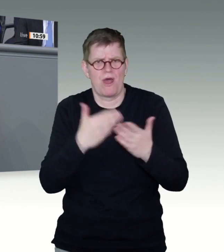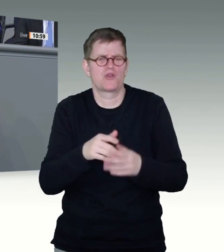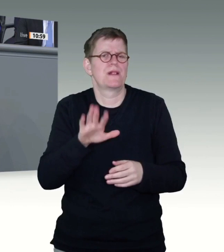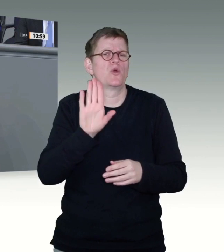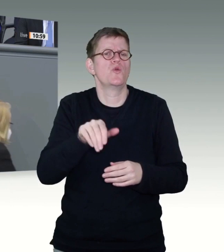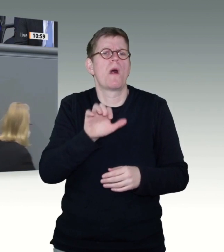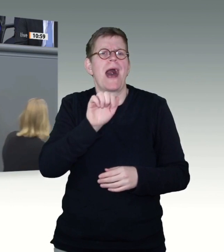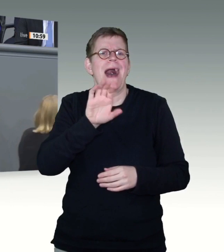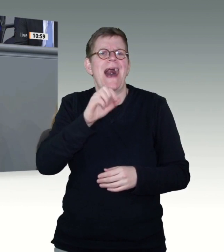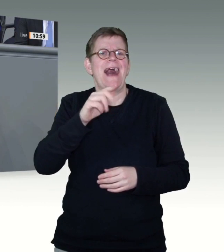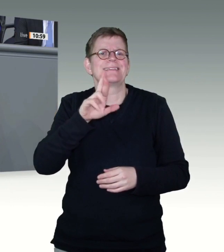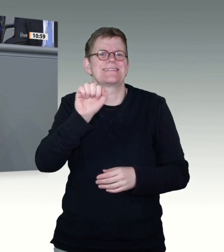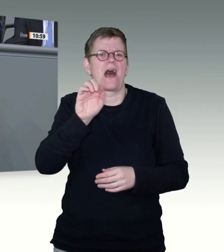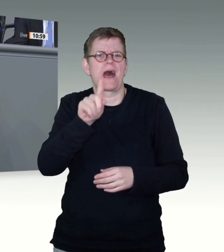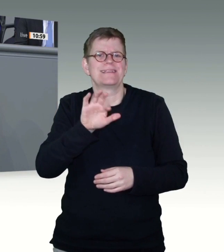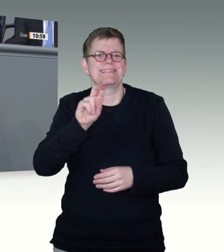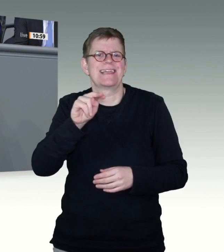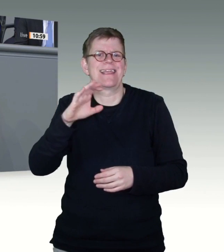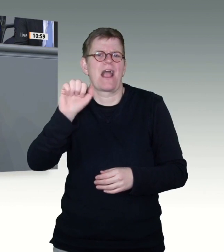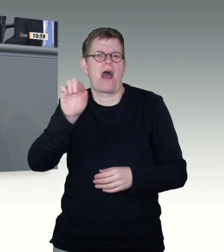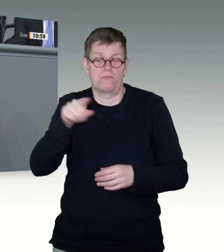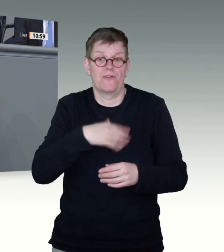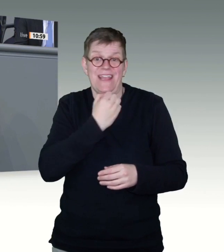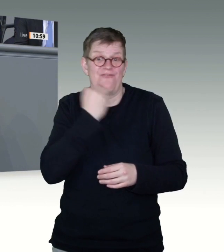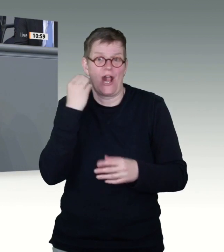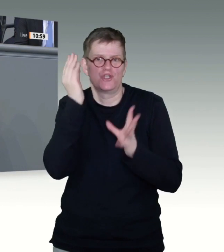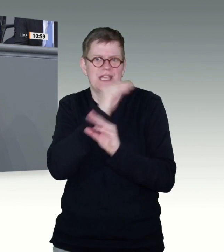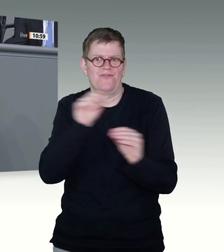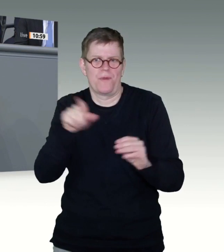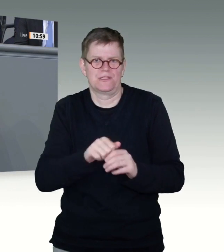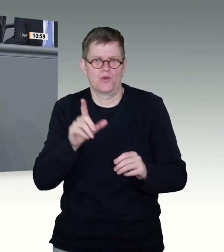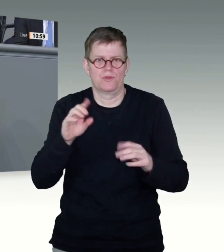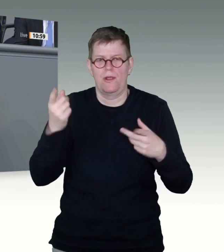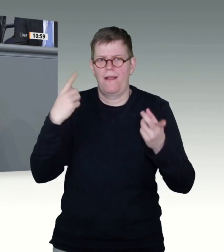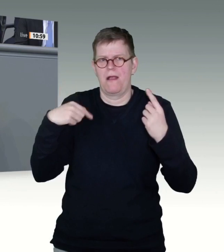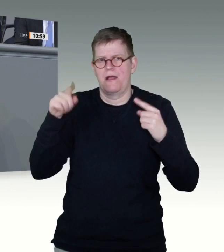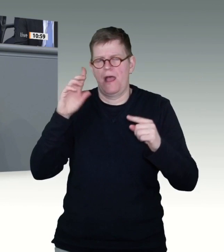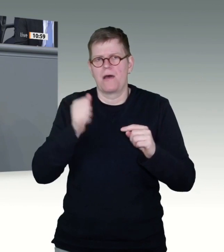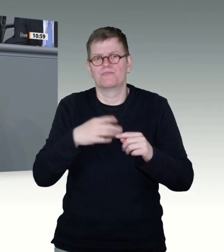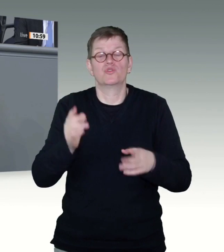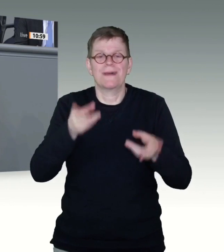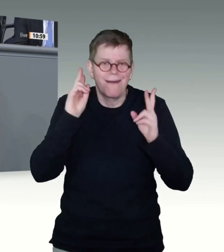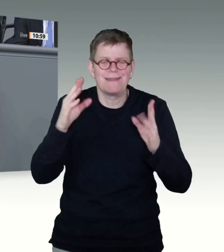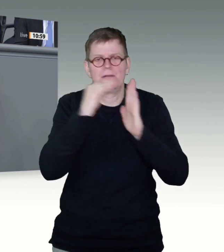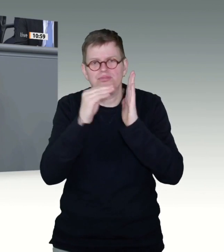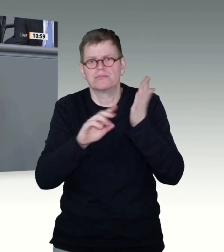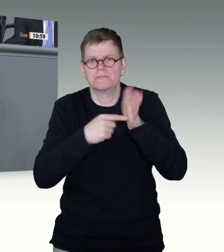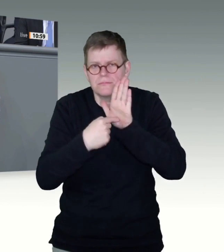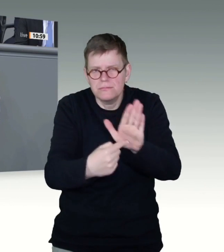stationäre Covid-19-Behandlung bereits nach der ersten Dosis um 81 Prozent sinkt, dann ist das schlichtweg ein